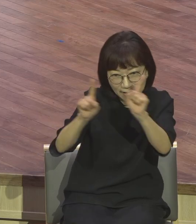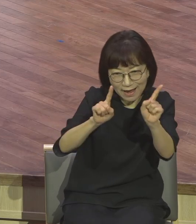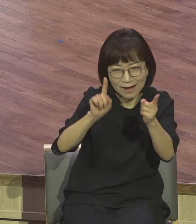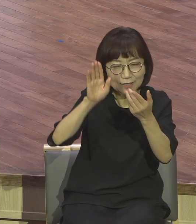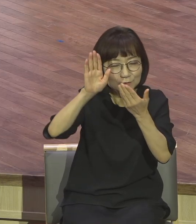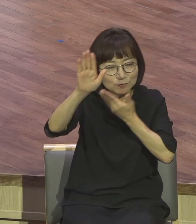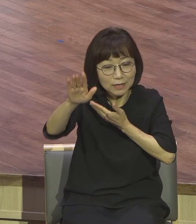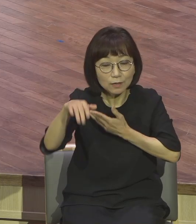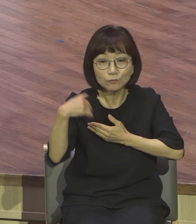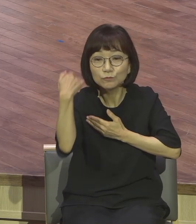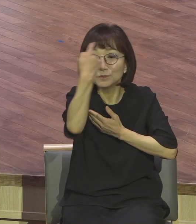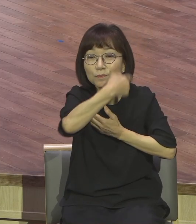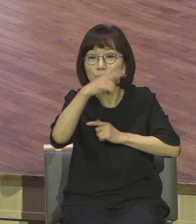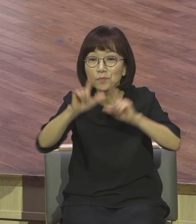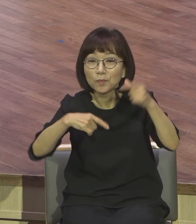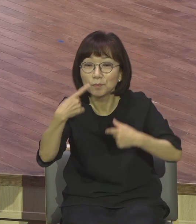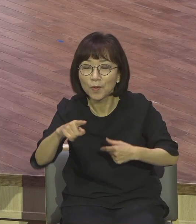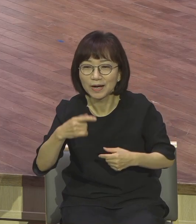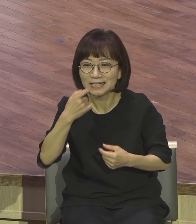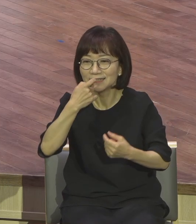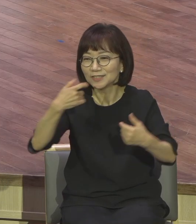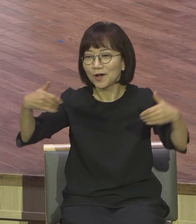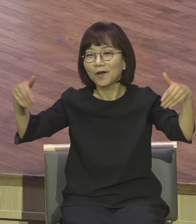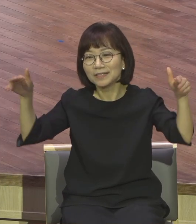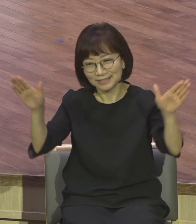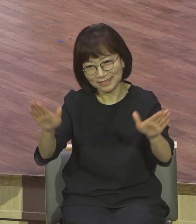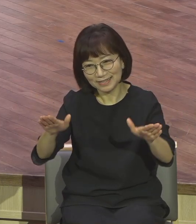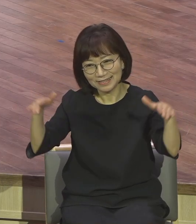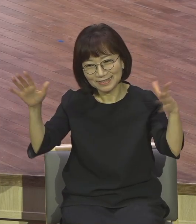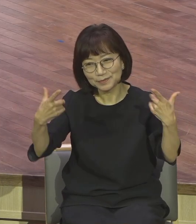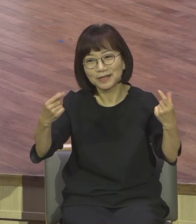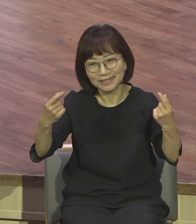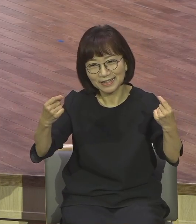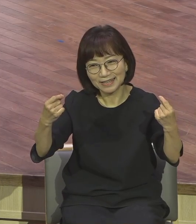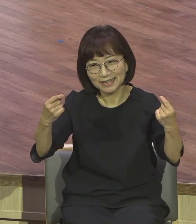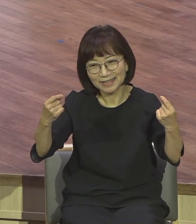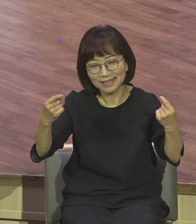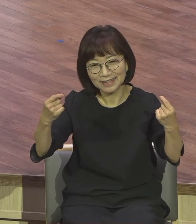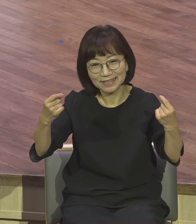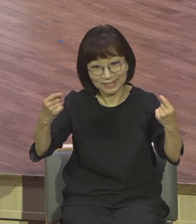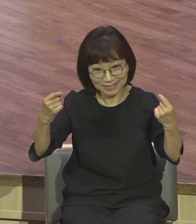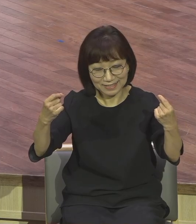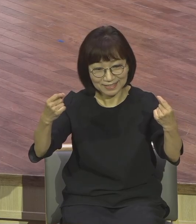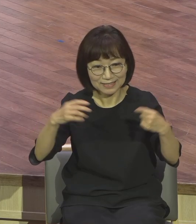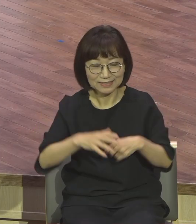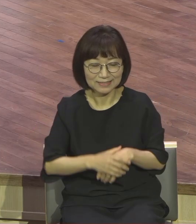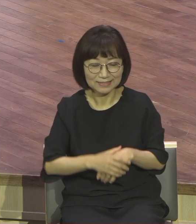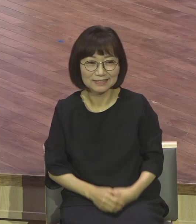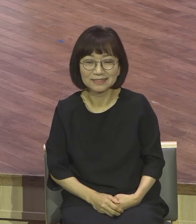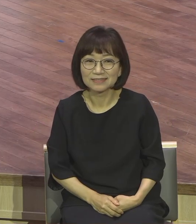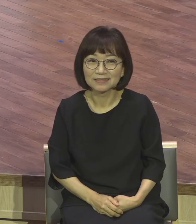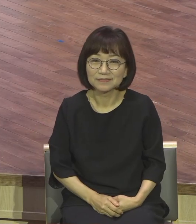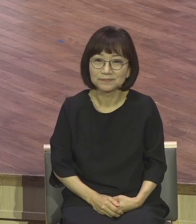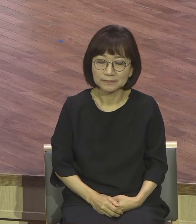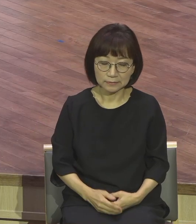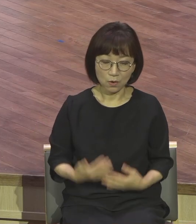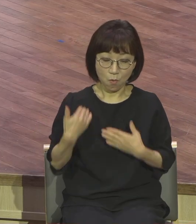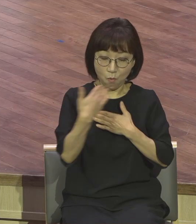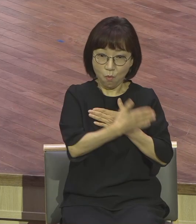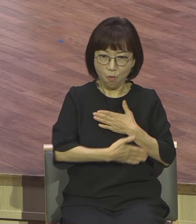같이 우리의 상태가 바뀌게 된다. 천사들과 같이 이때는 육신이 있고 제한적 삶을